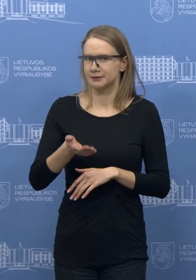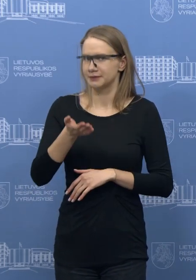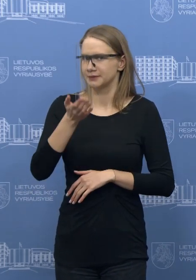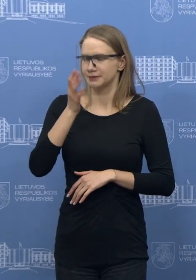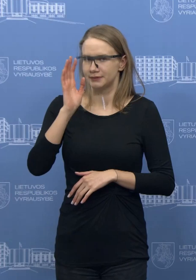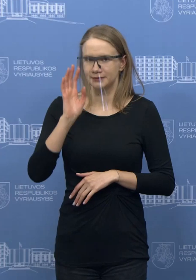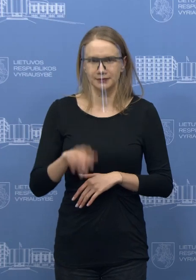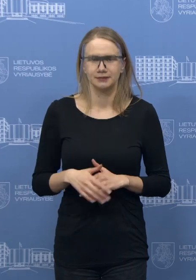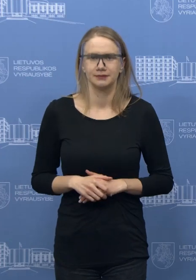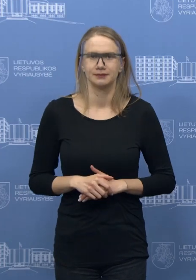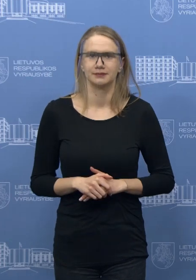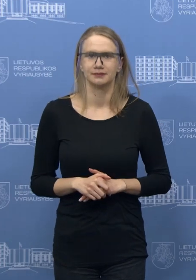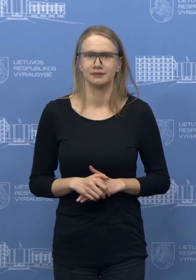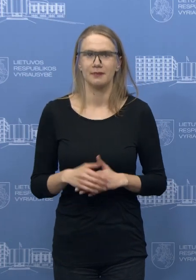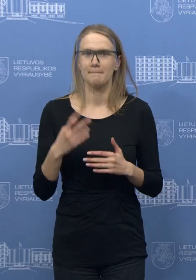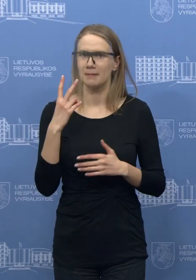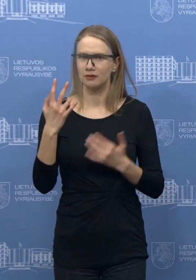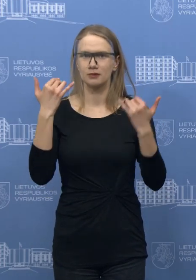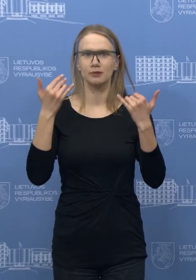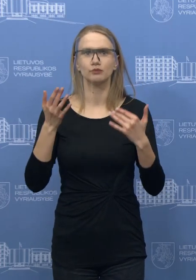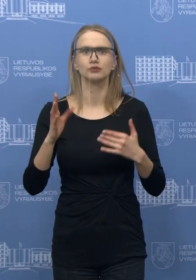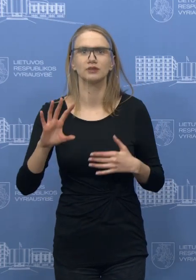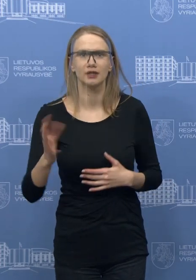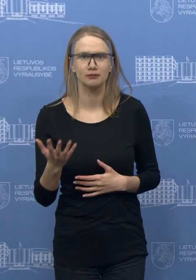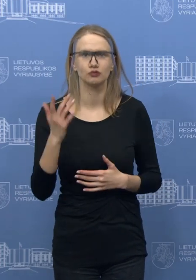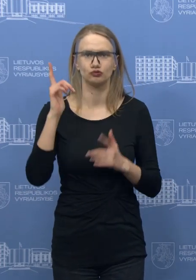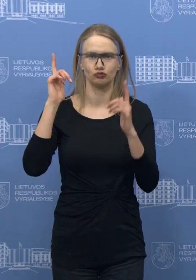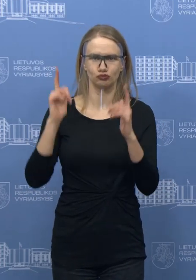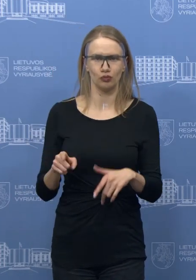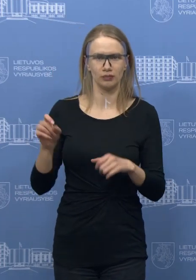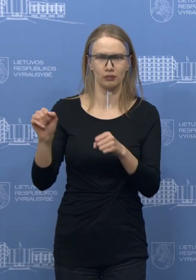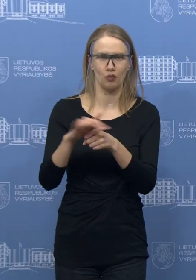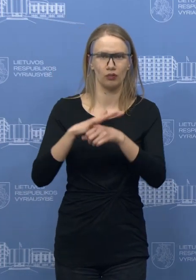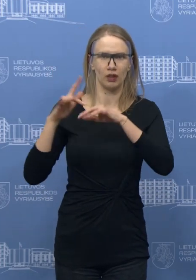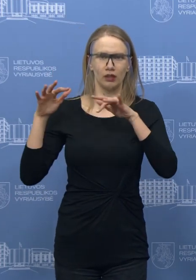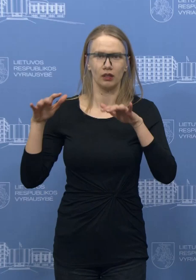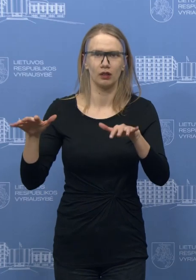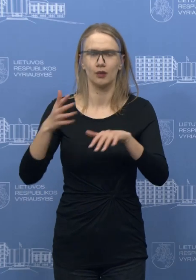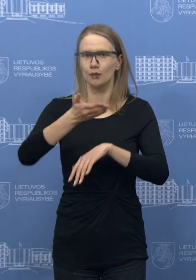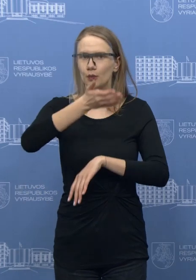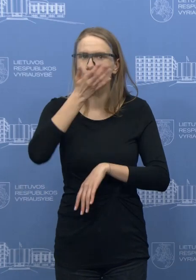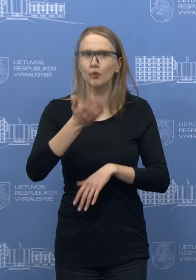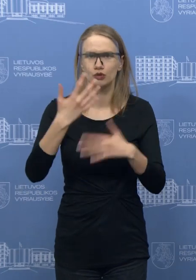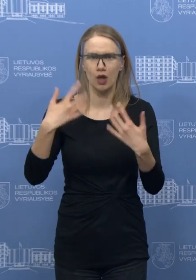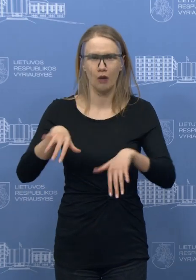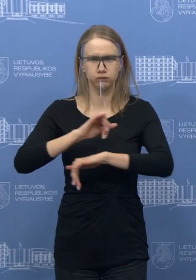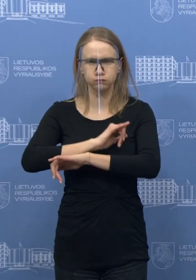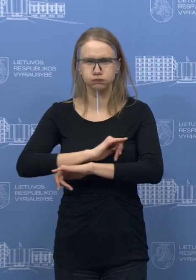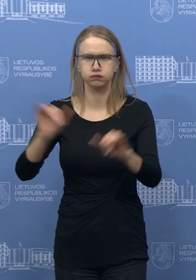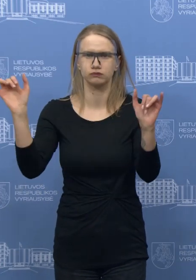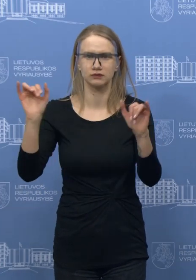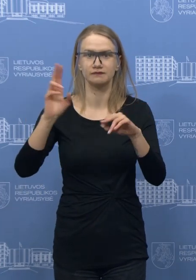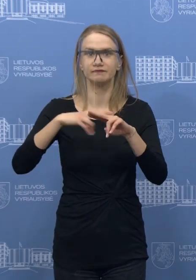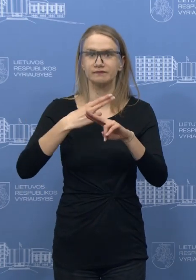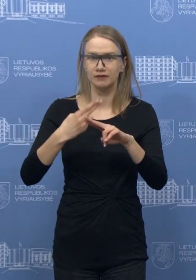matome, kad tai gali būti nevaldomas, nekontroliuojama žydinys, dėl to prieimėm sprendimus visiškai